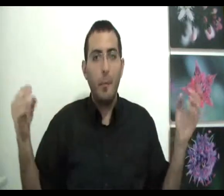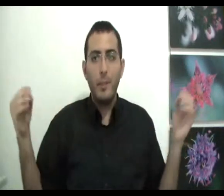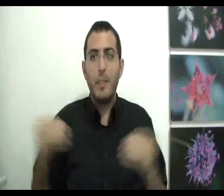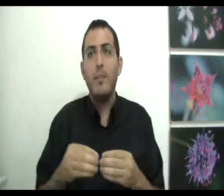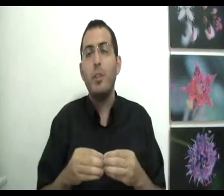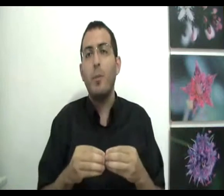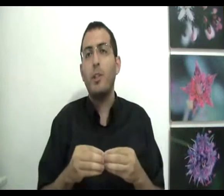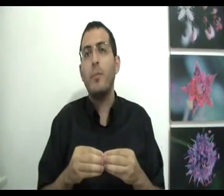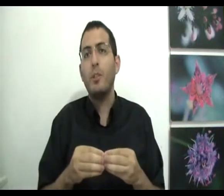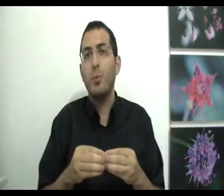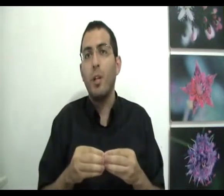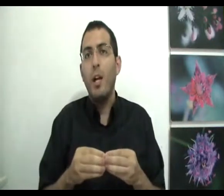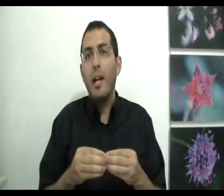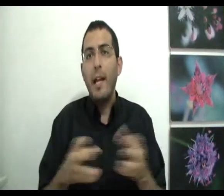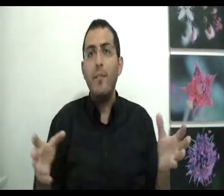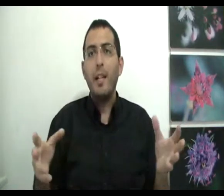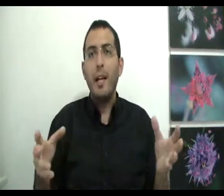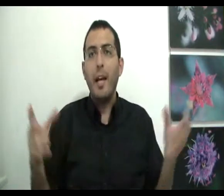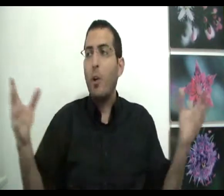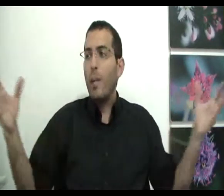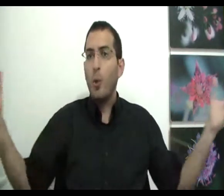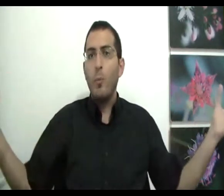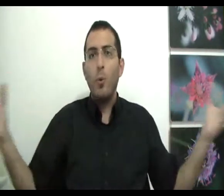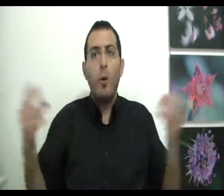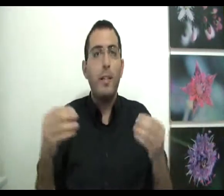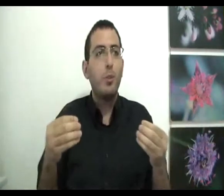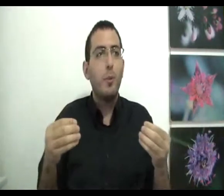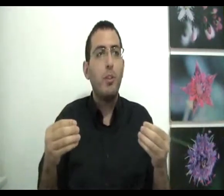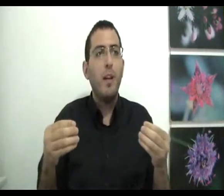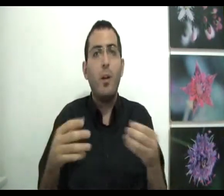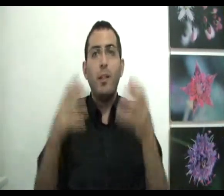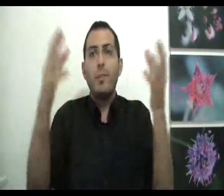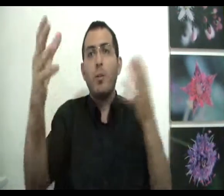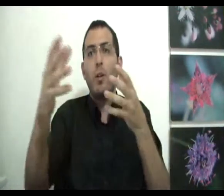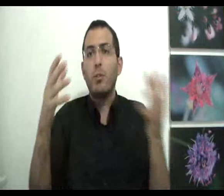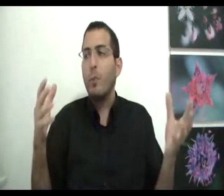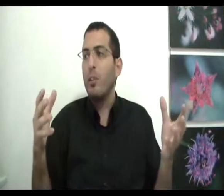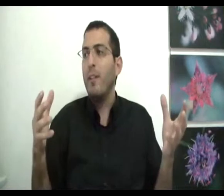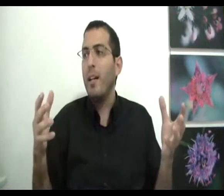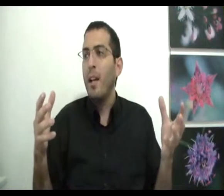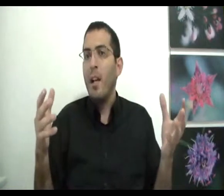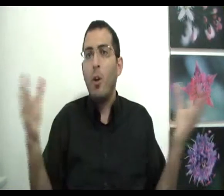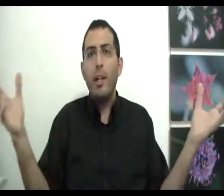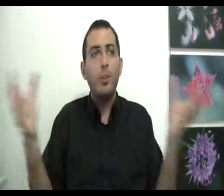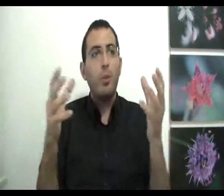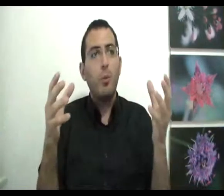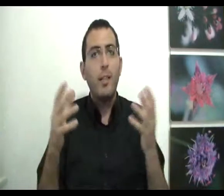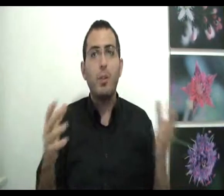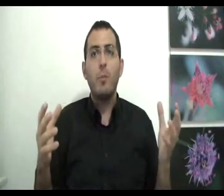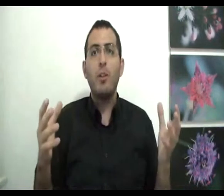בפרספקטיבה של העומק של המציאור אין הבדל הרי, כל המקום כולו עשו עם אותו דבר כל הזמן כולו עשו עם אותו דבר כל האשויות כולן עשויות עם אותו